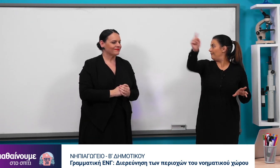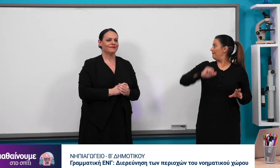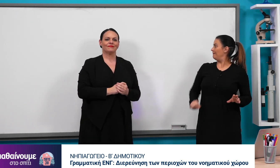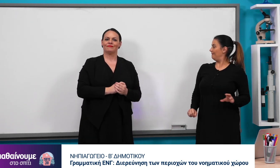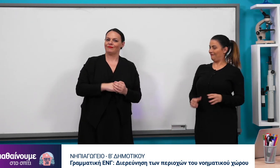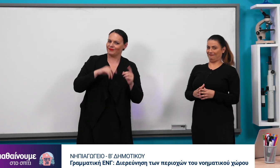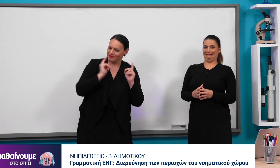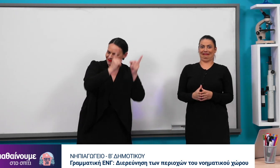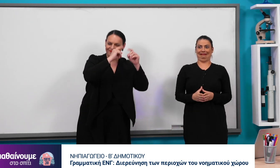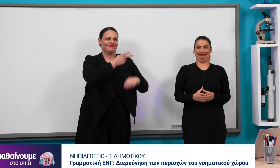Ταξιδεύω.